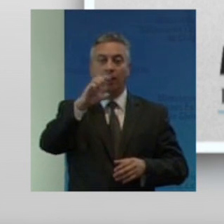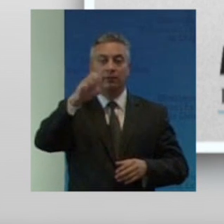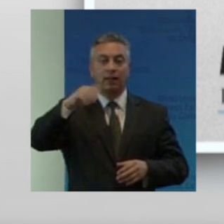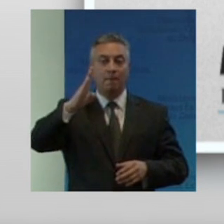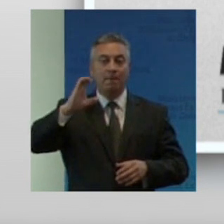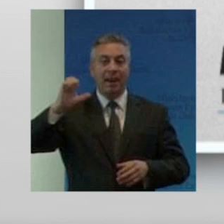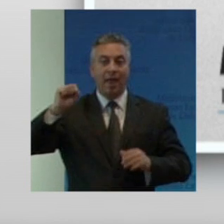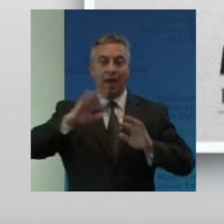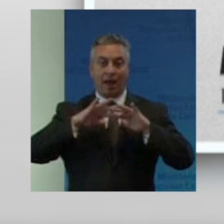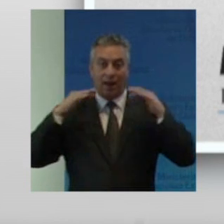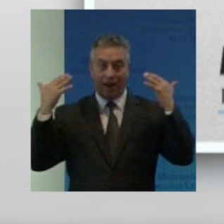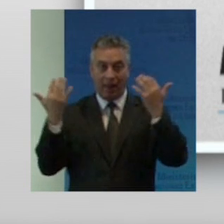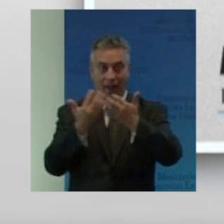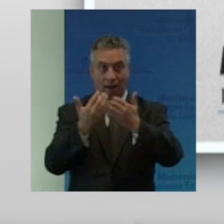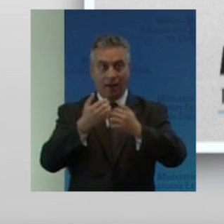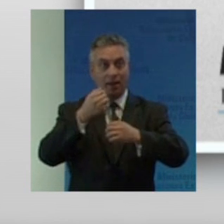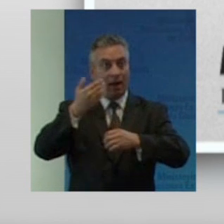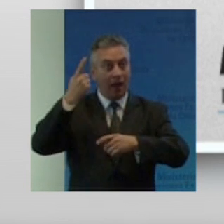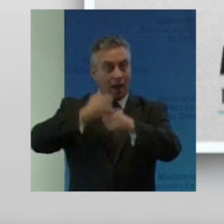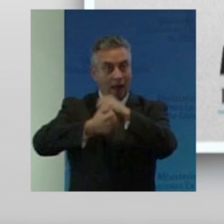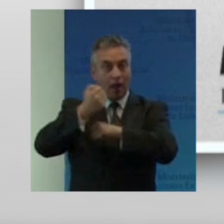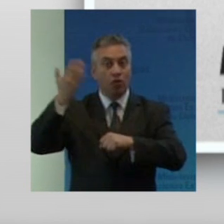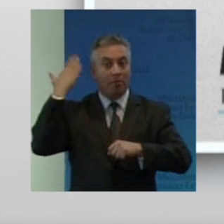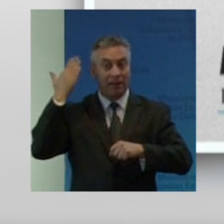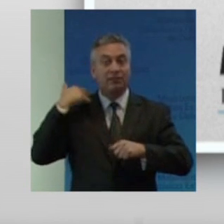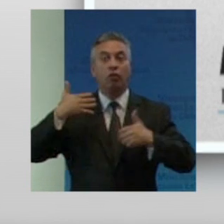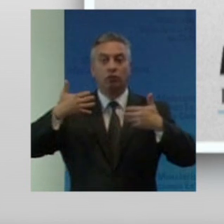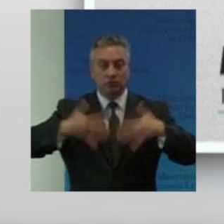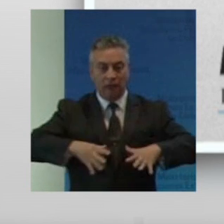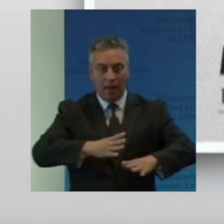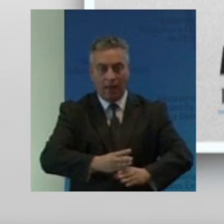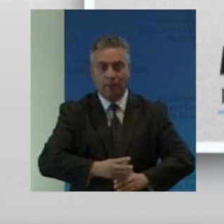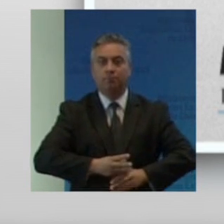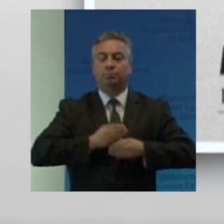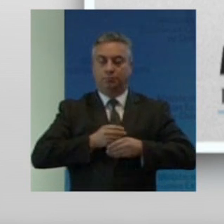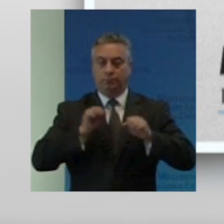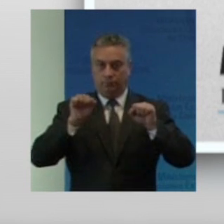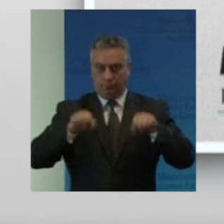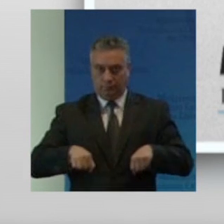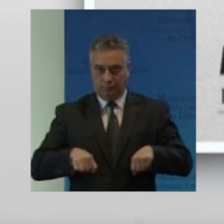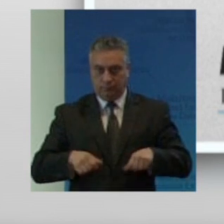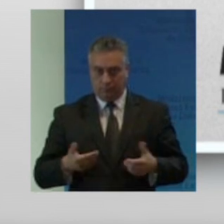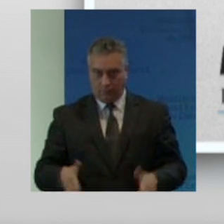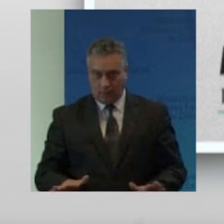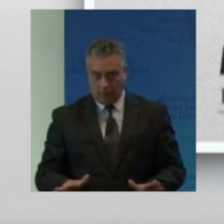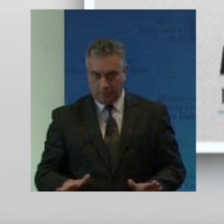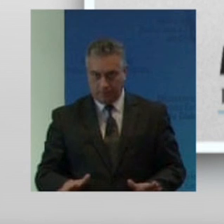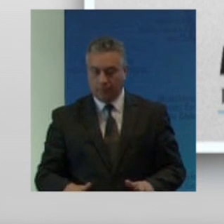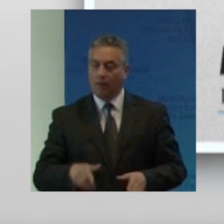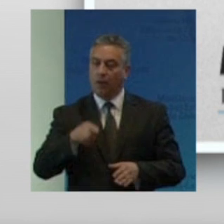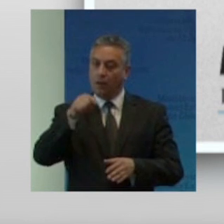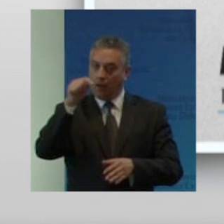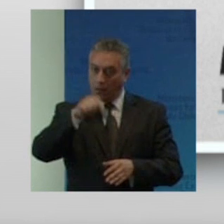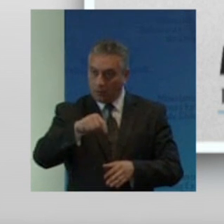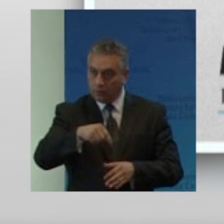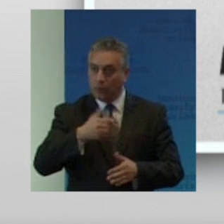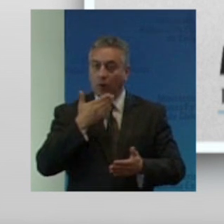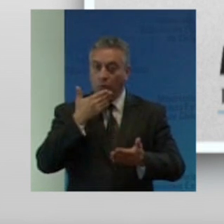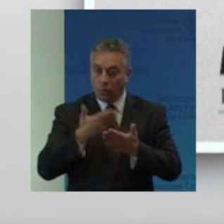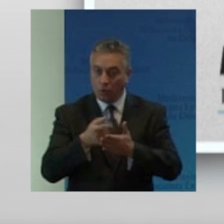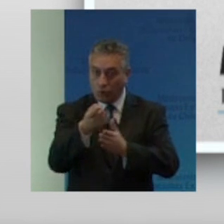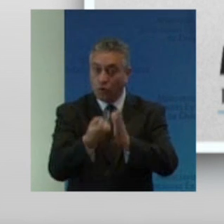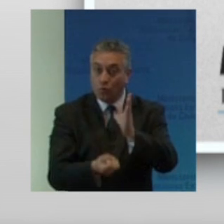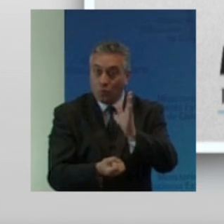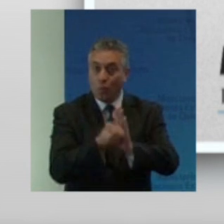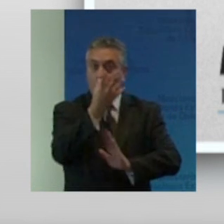en 2015 y cuando la nueva